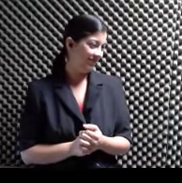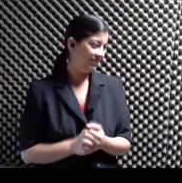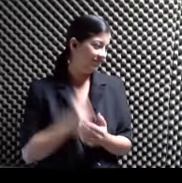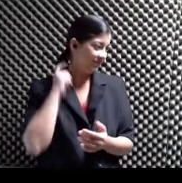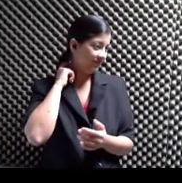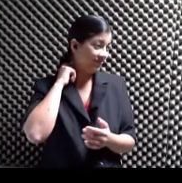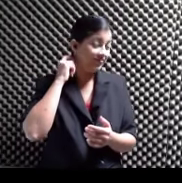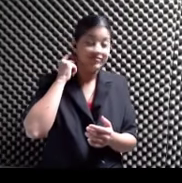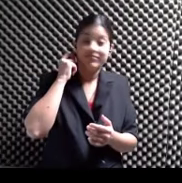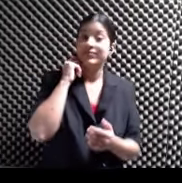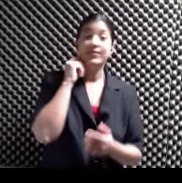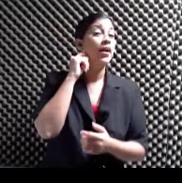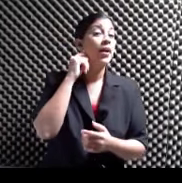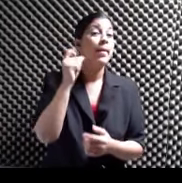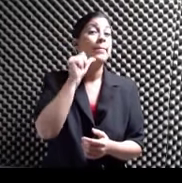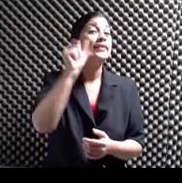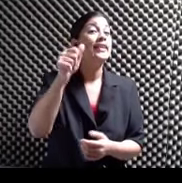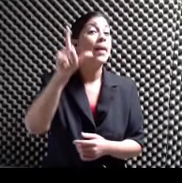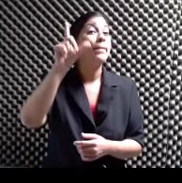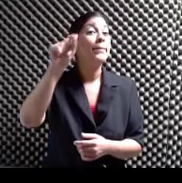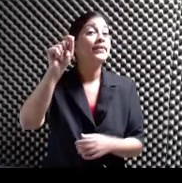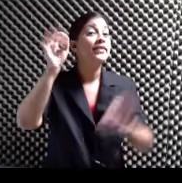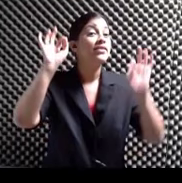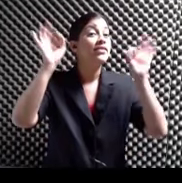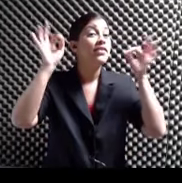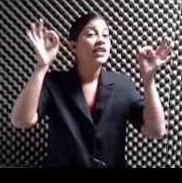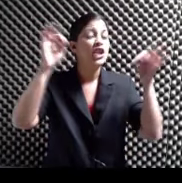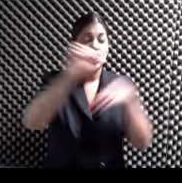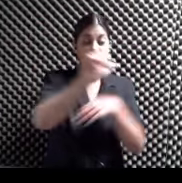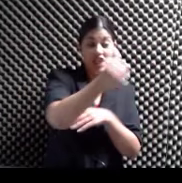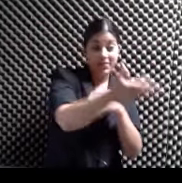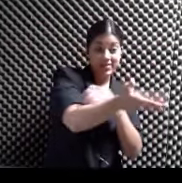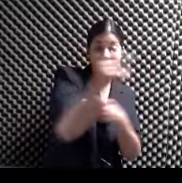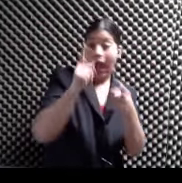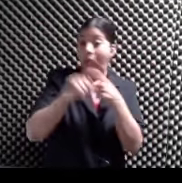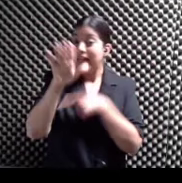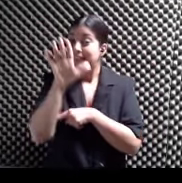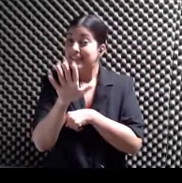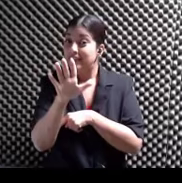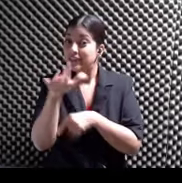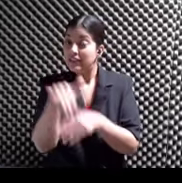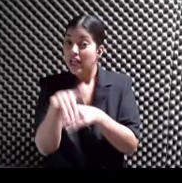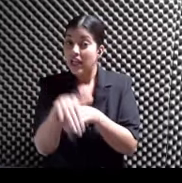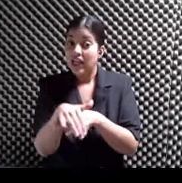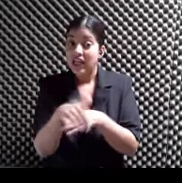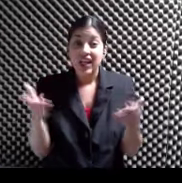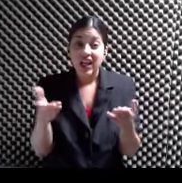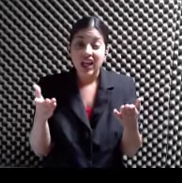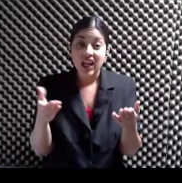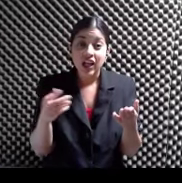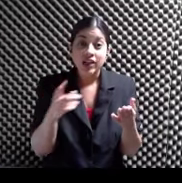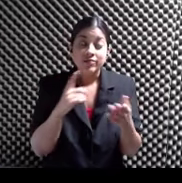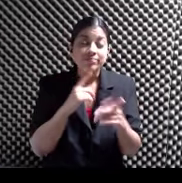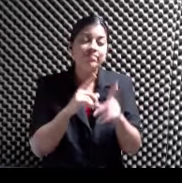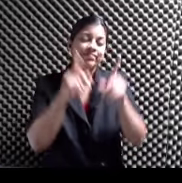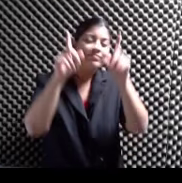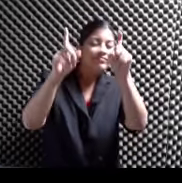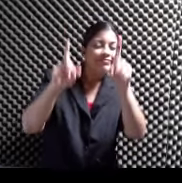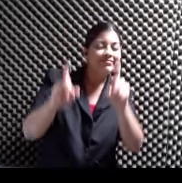mañana Mañana 20 de febrero Entre las 10 de la mañana Y las 5 de la tarde Se van a llevar a cabo Audiciones abiertas Para actores de todas las